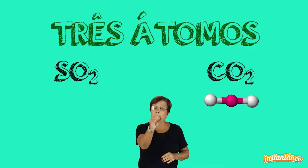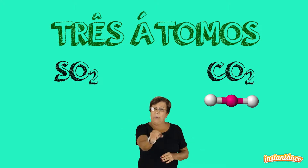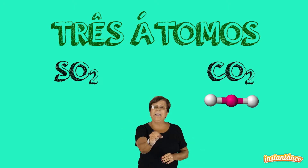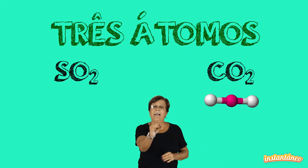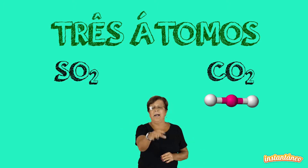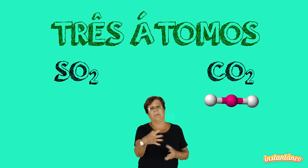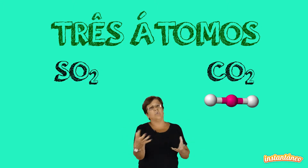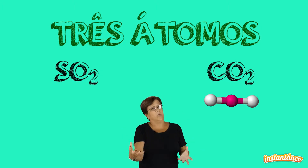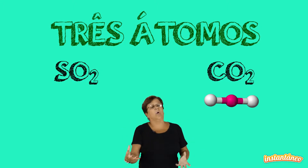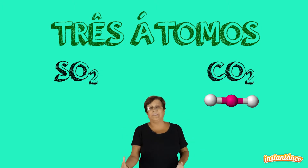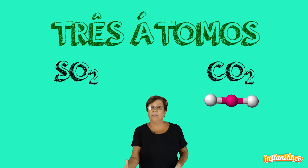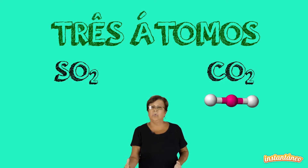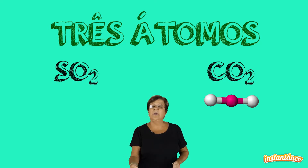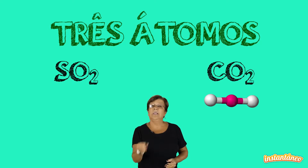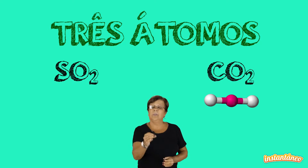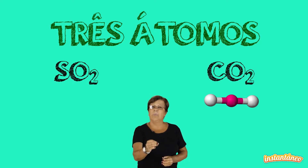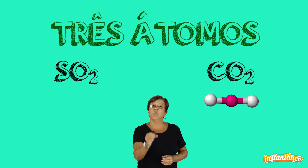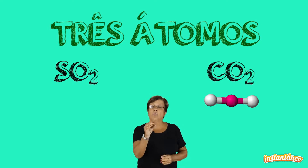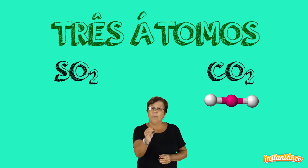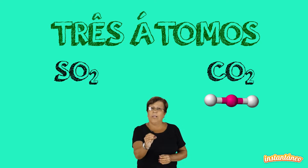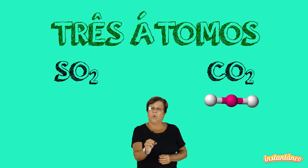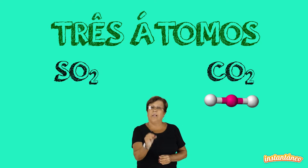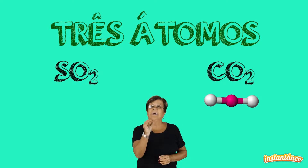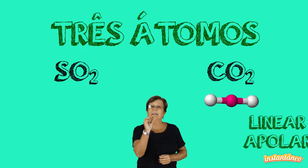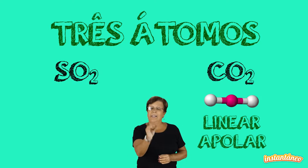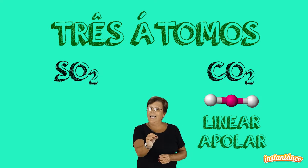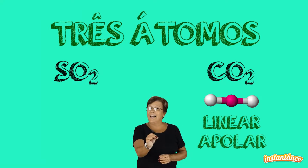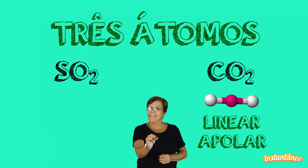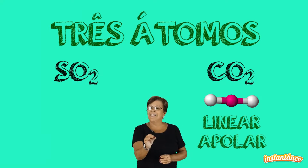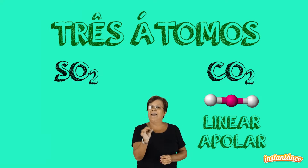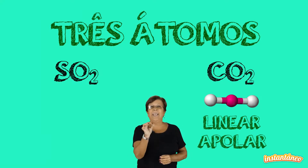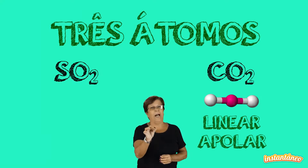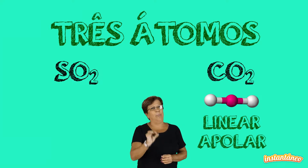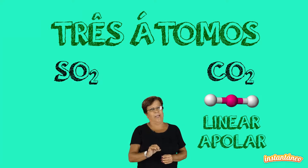completa o seu octeto e temos uma molécula linear e apolar.